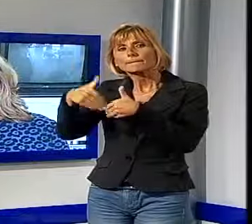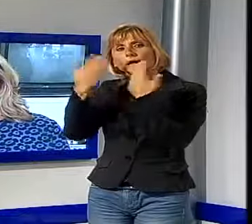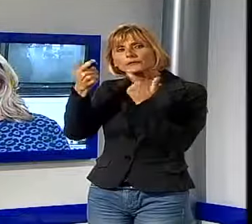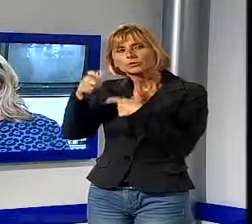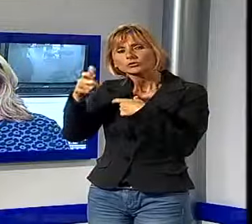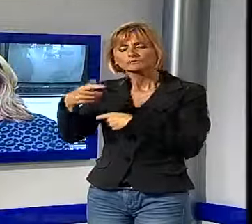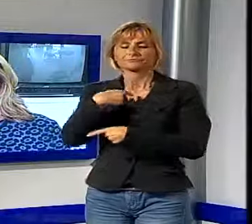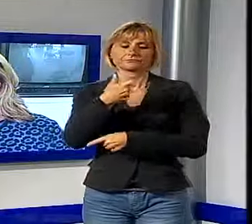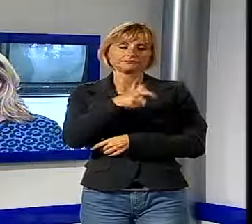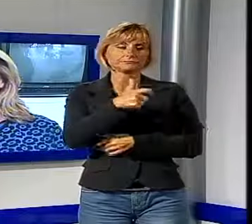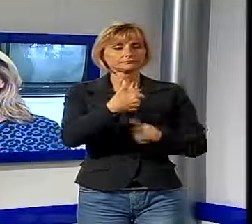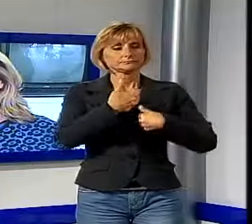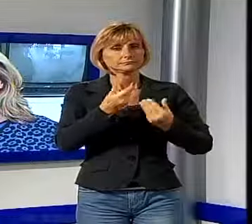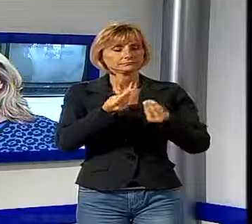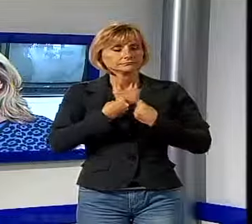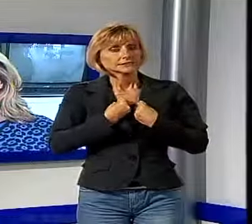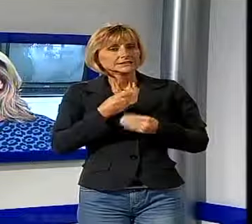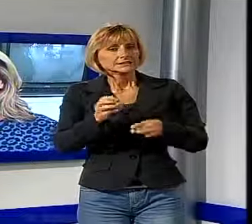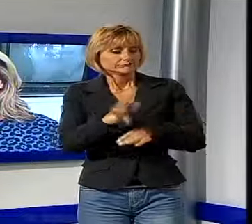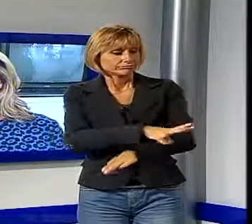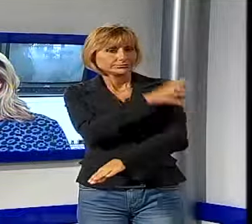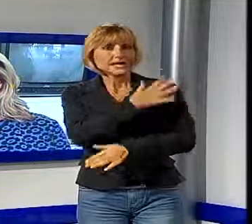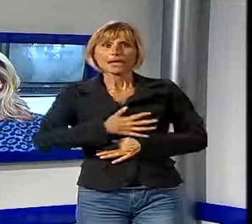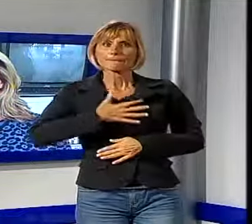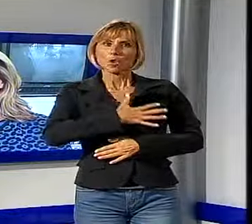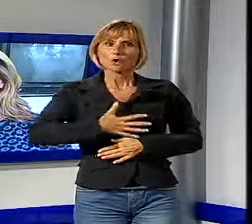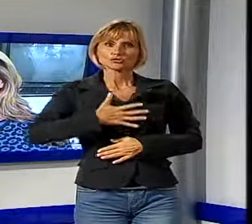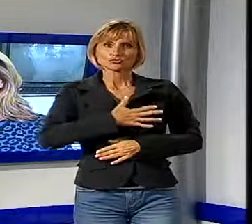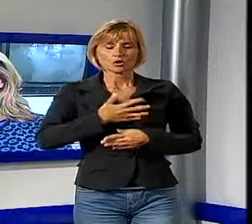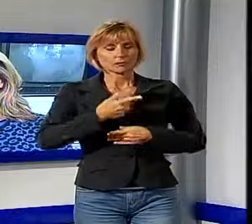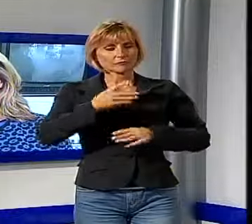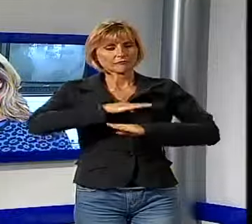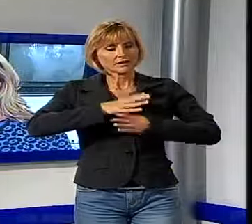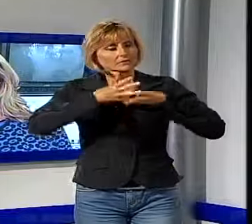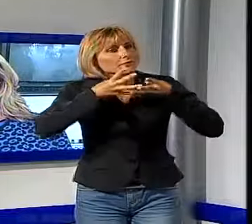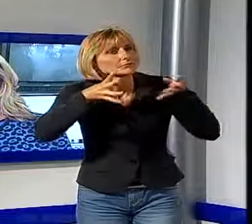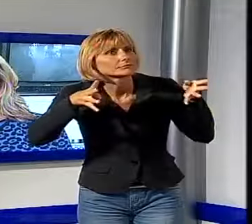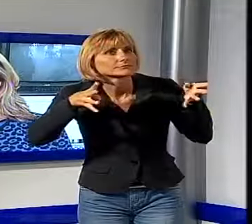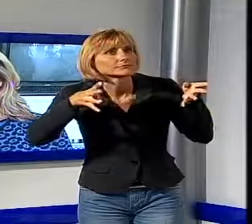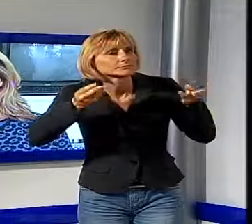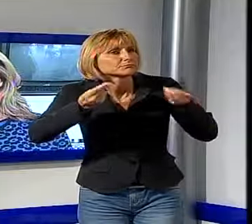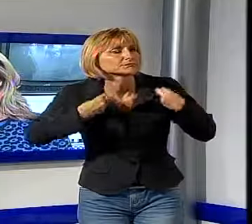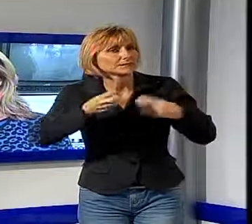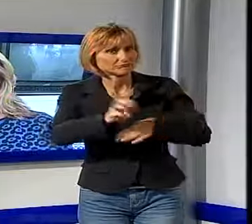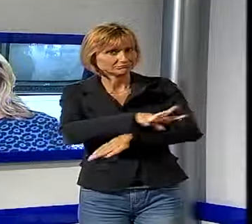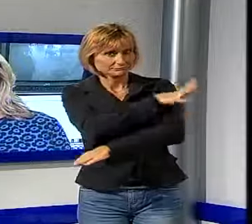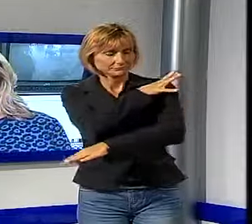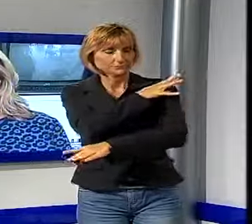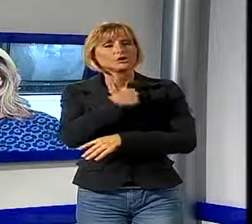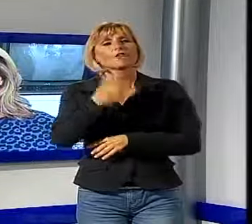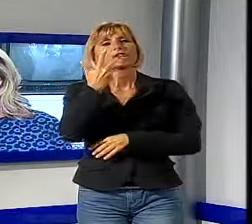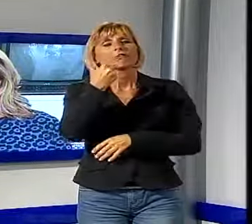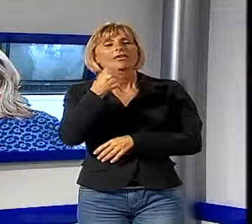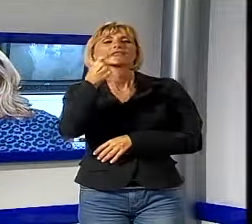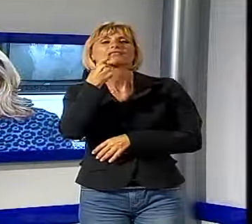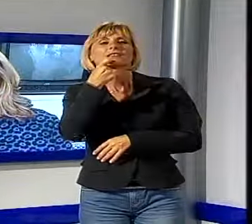suscita un'emozione ogni mattina quando apro la finestra, e quindi volevo che anche i destinatari di questo docufilm